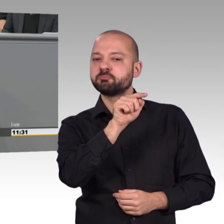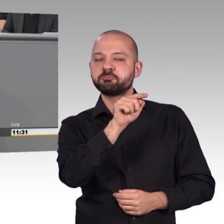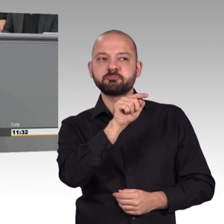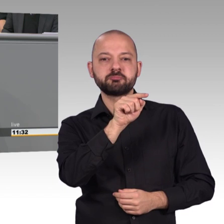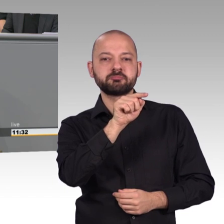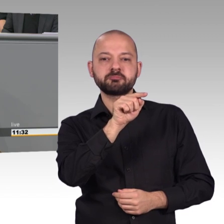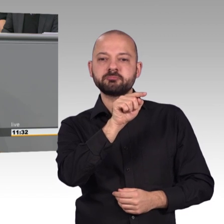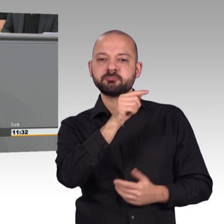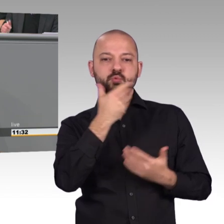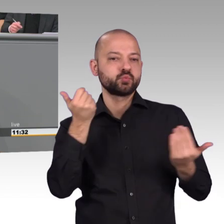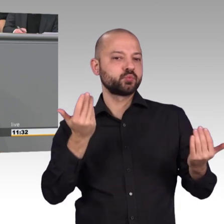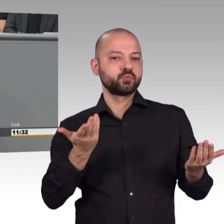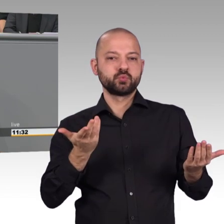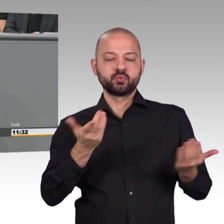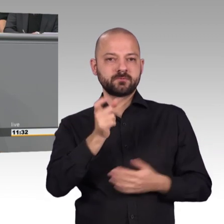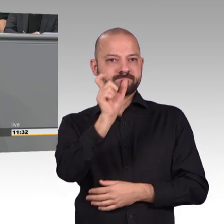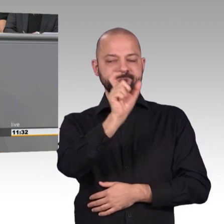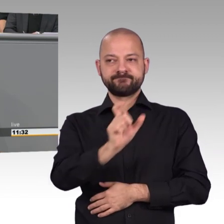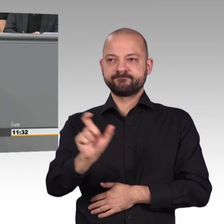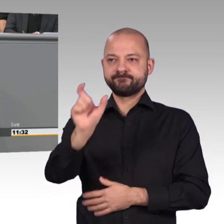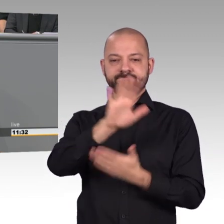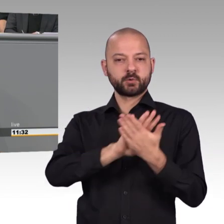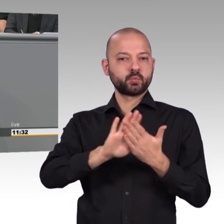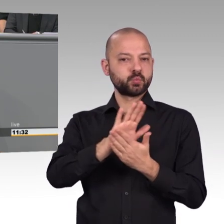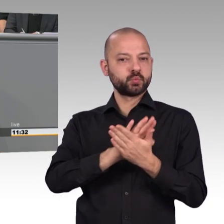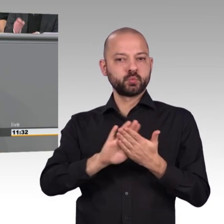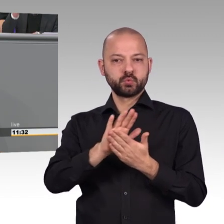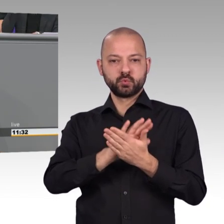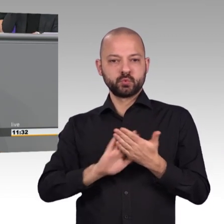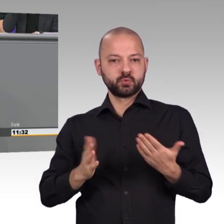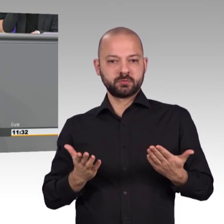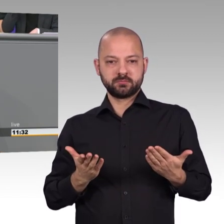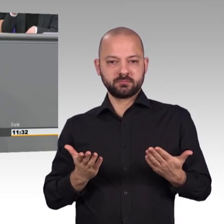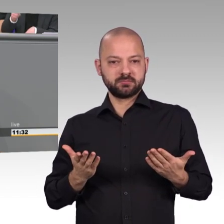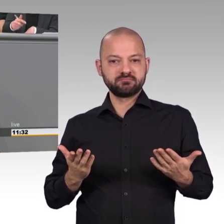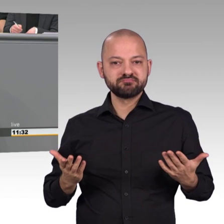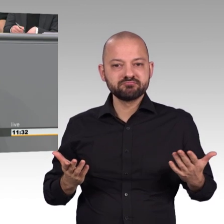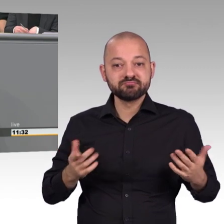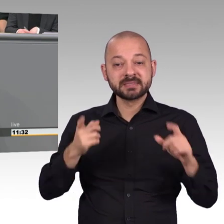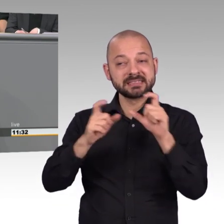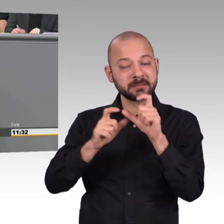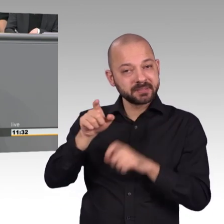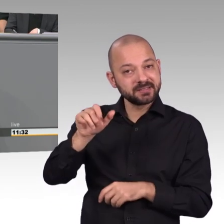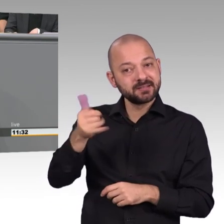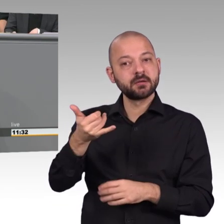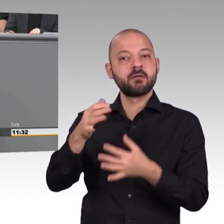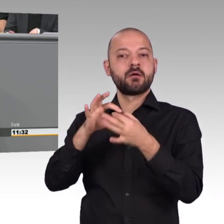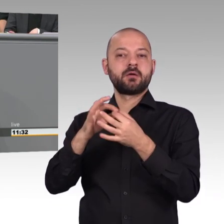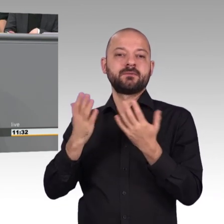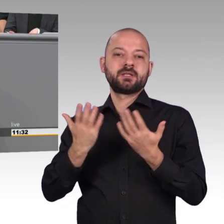Ende zu Ende der Kommunikation, die Verschlüsselung von Anfang bis Ende durchsetzen wollen. Nicht nur im öffentlichen Bereich, sondern auch bei Privaten und als Staat alles